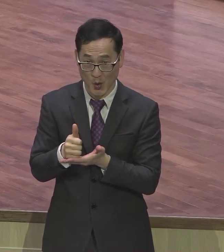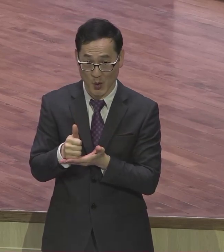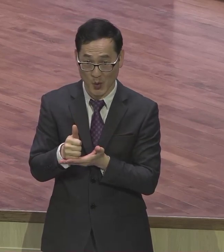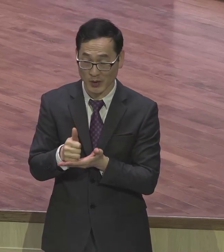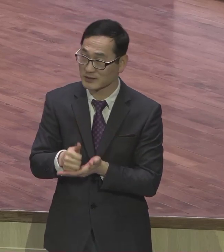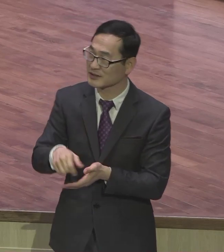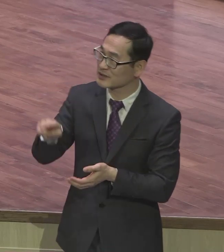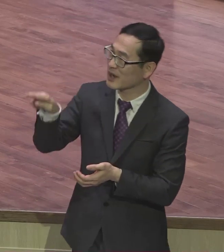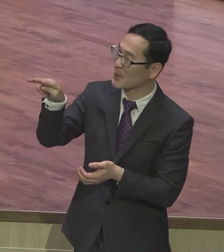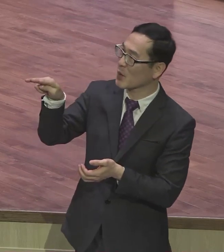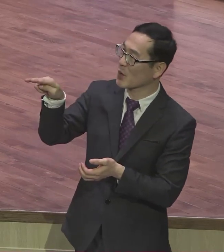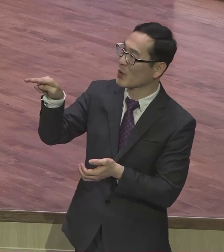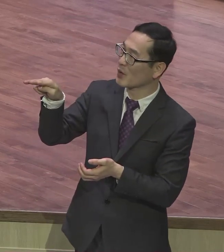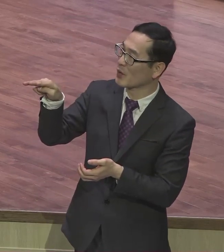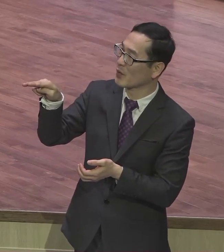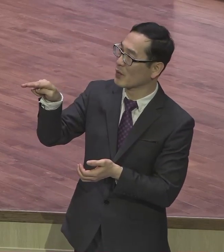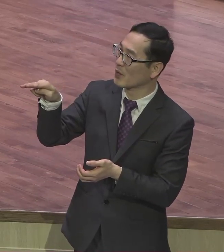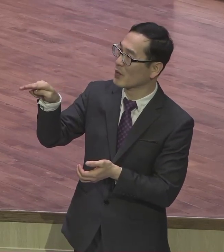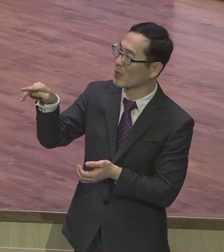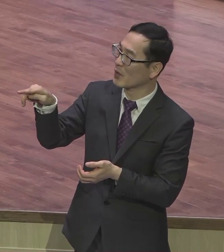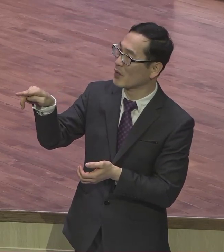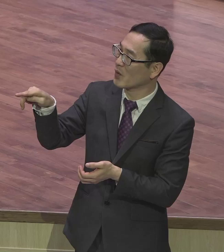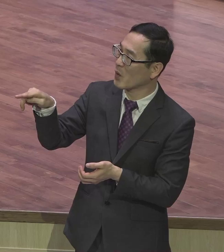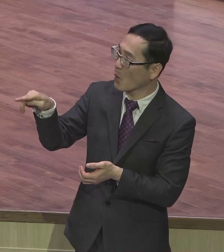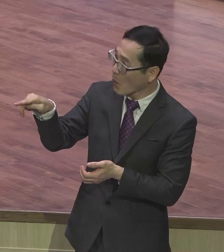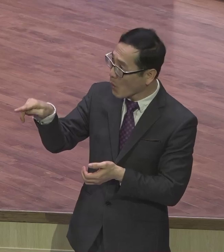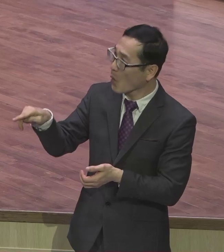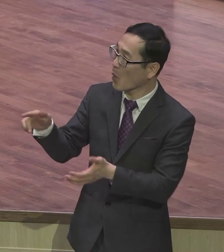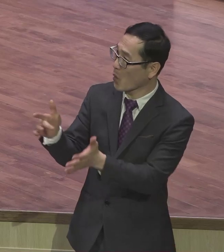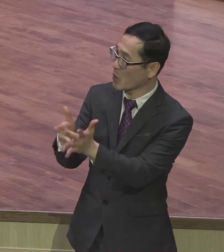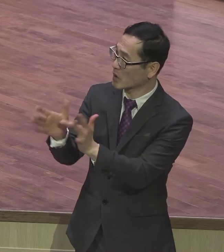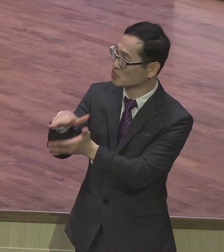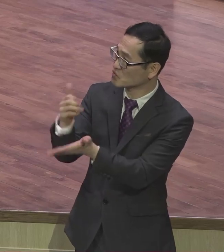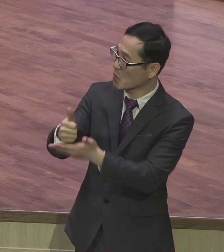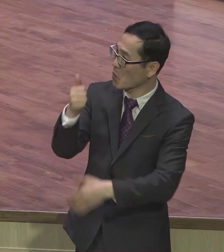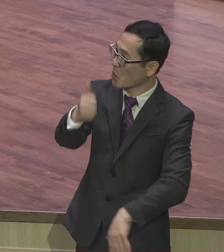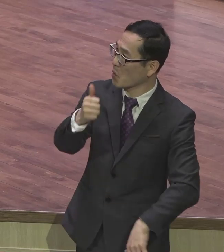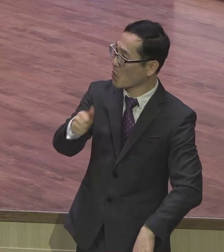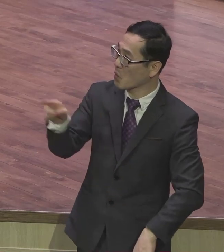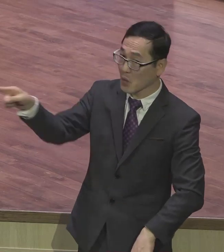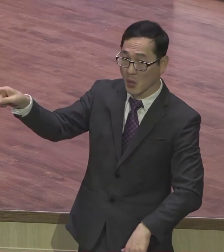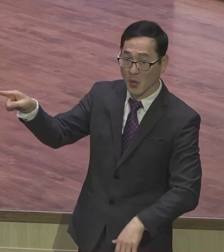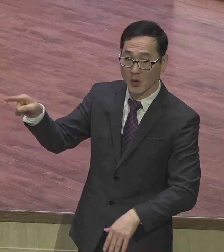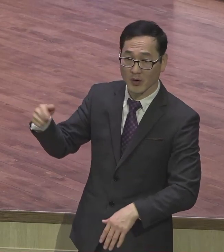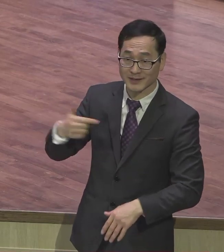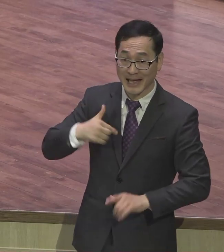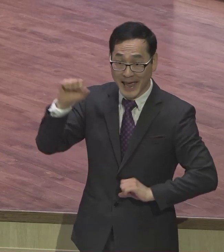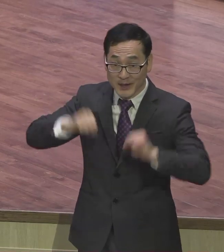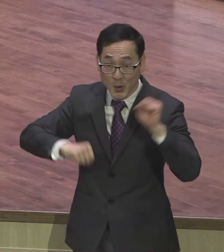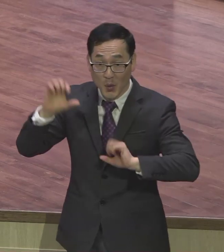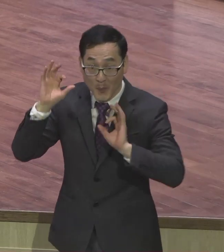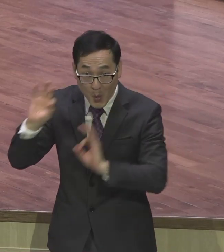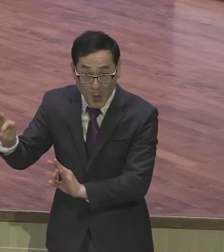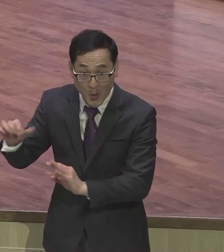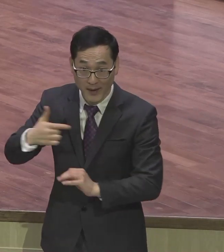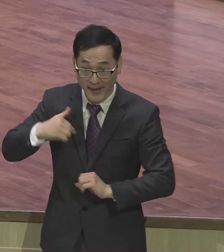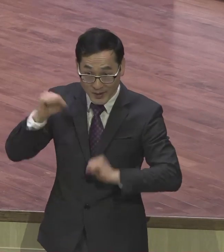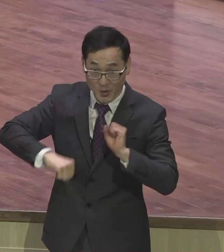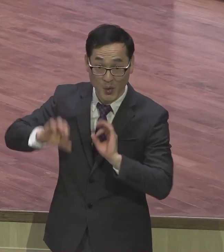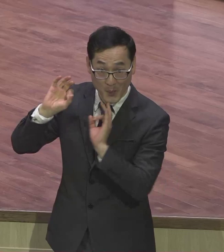하고 또 뭐요 야유를 보내기도 해요 우리의 삶을 우리의 연기를 통해서 우리의